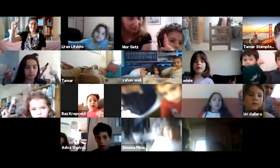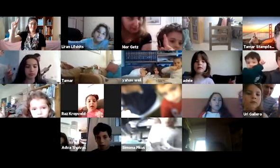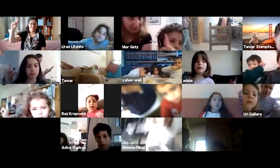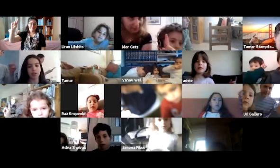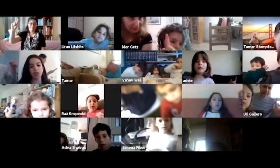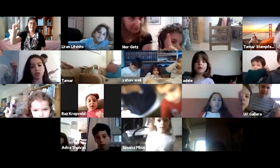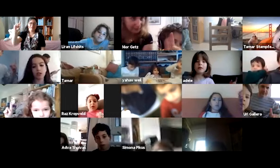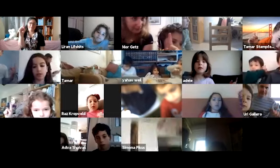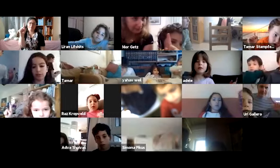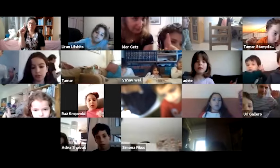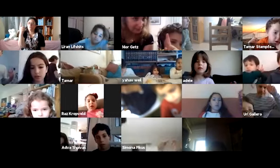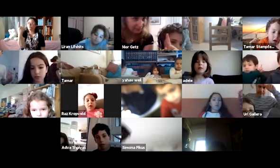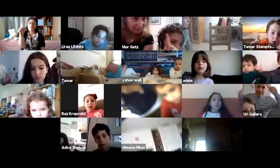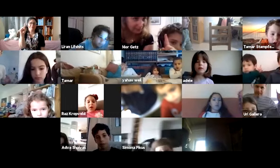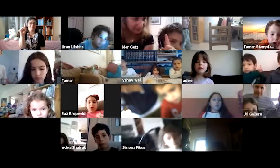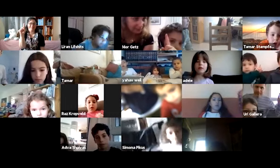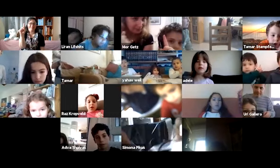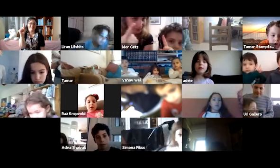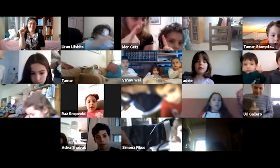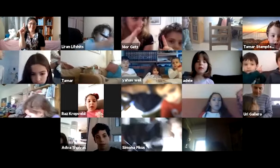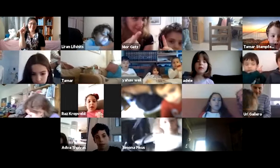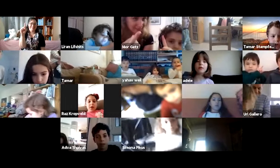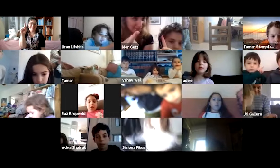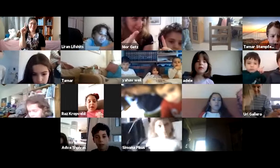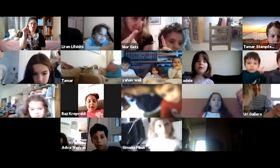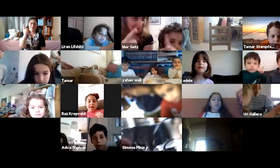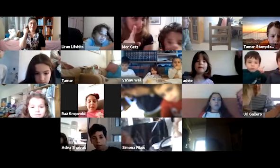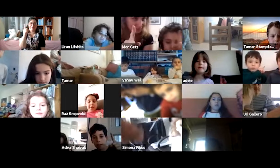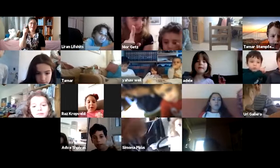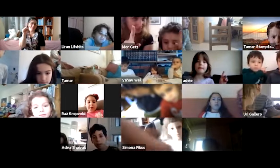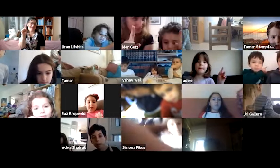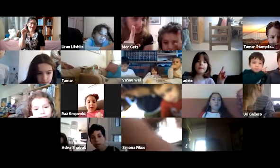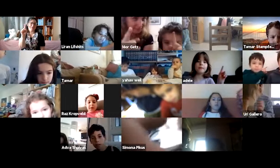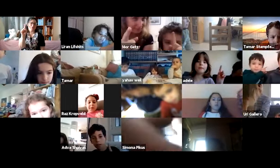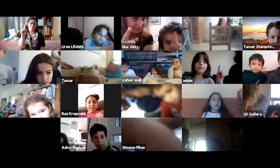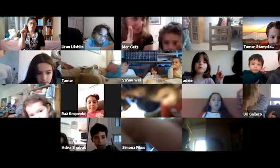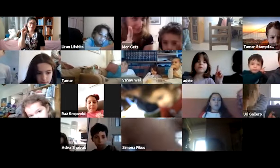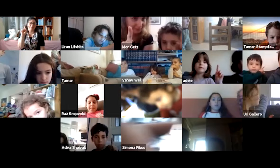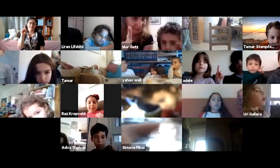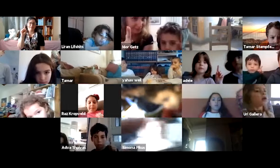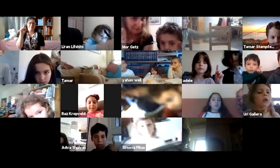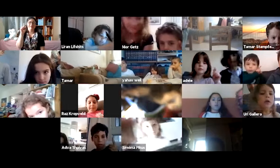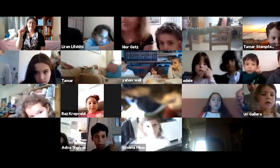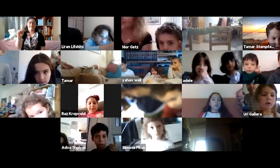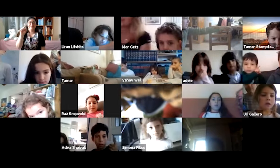בעצם השתמשנו באותה תבנית. אנחנו עם האצבע, אצבע אחת, ואנחנו עושים שלושה סימנים. אחד.